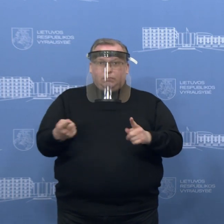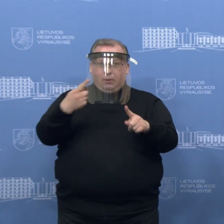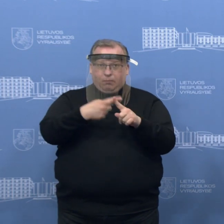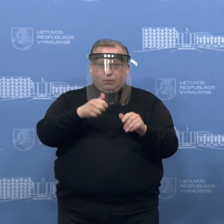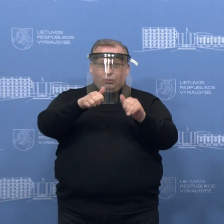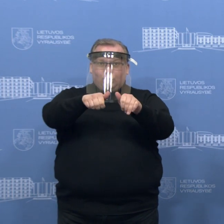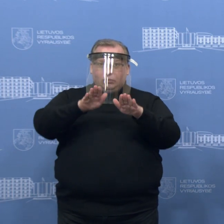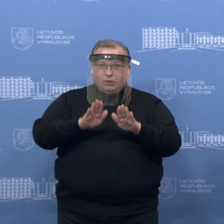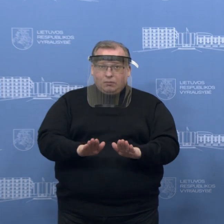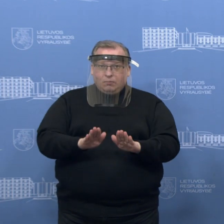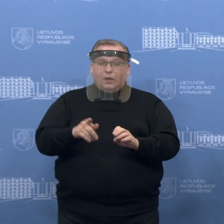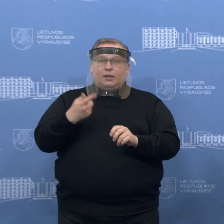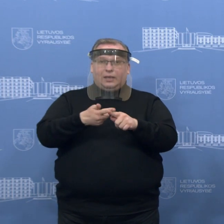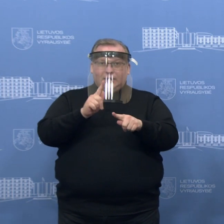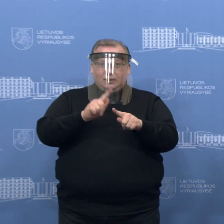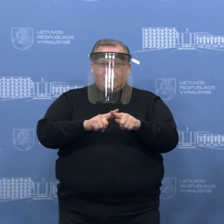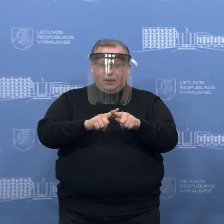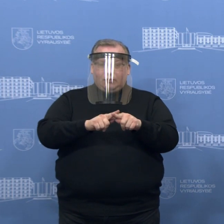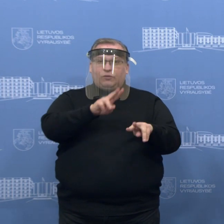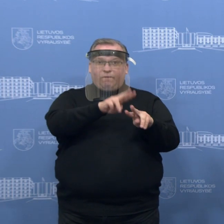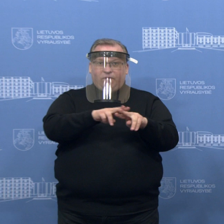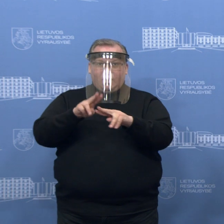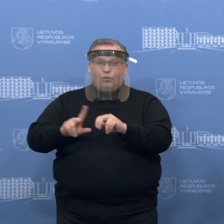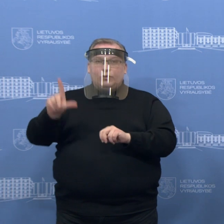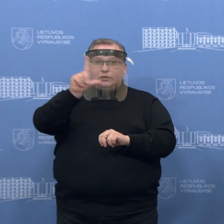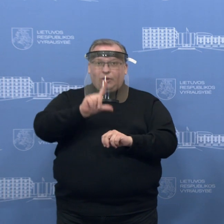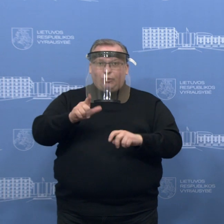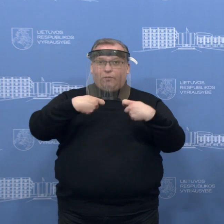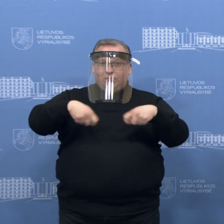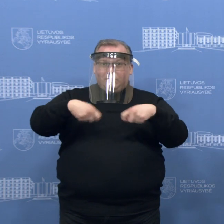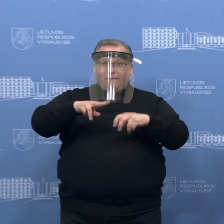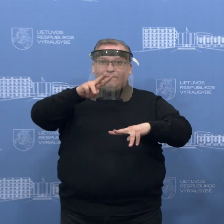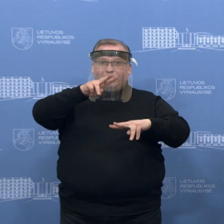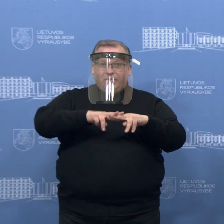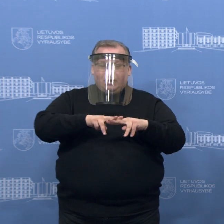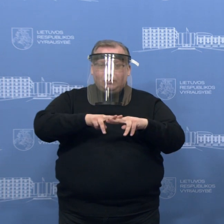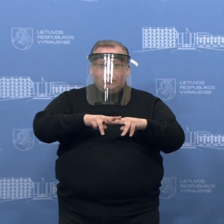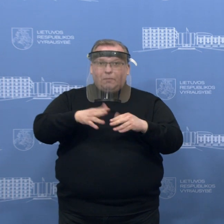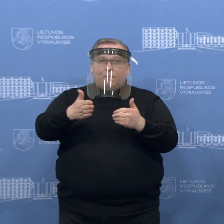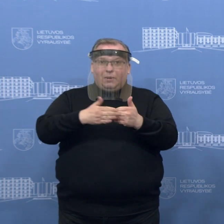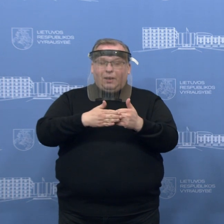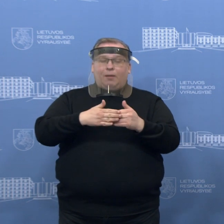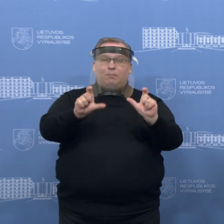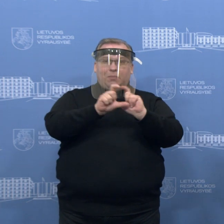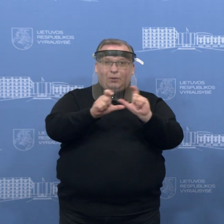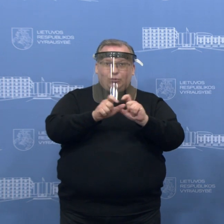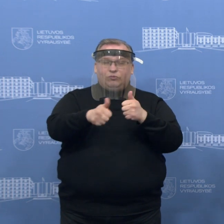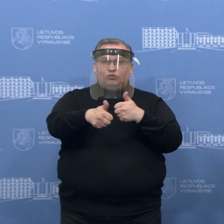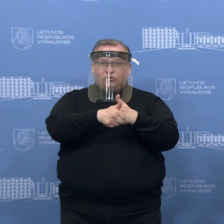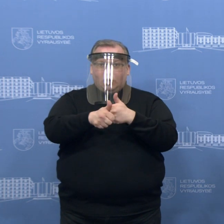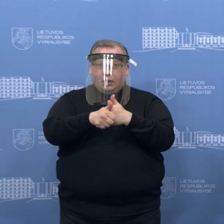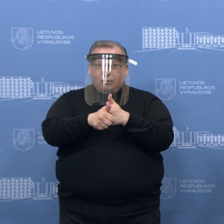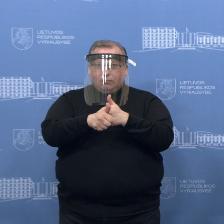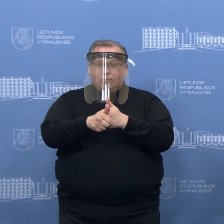stacionarus paviljonai, vadinamos lauko priekybos vietos, prie priekybos centrų, prie parduotuvių,